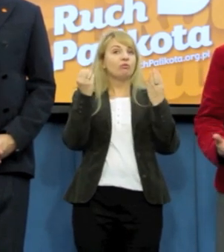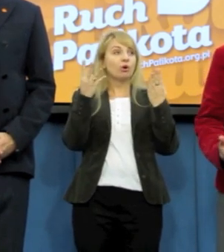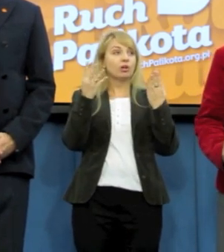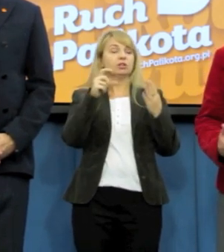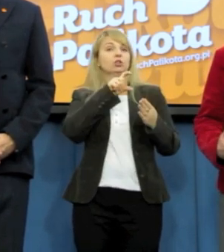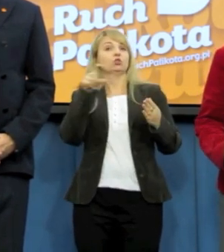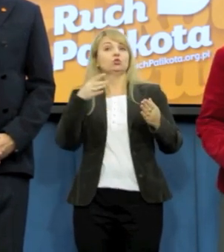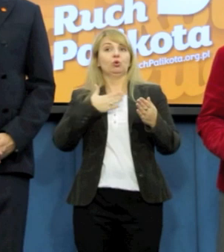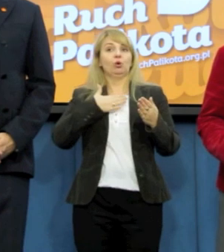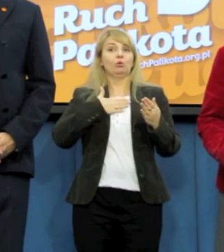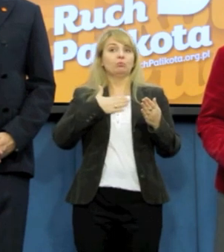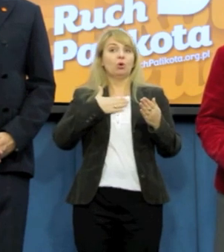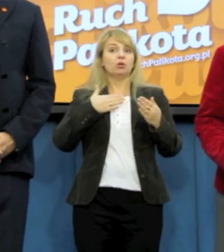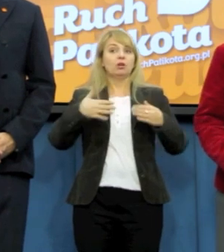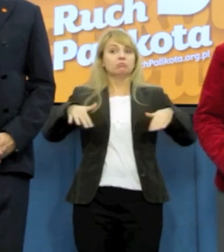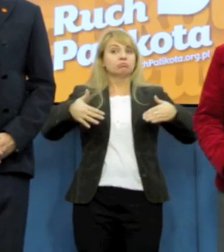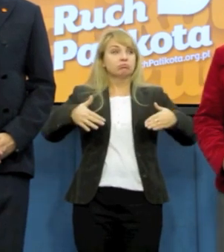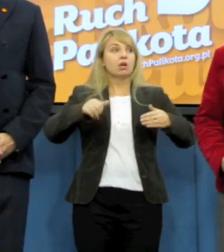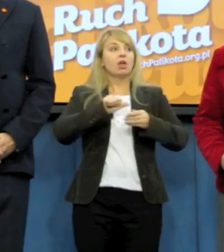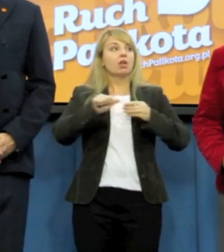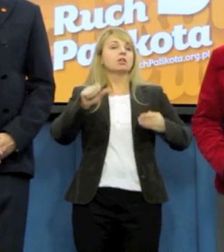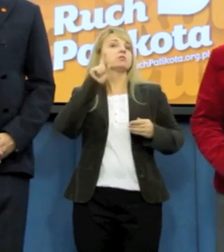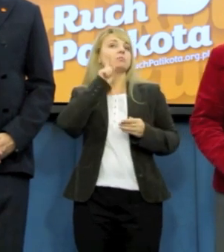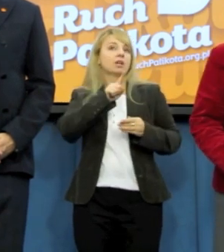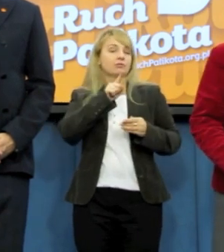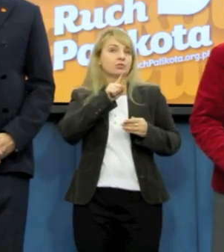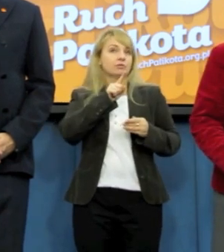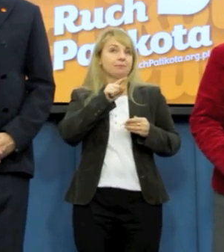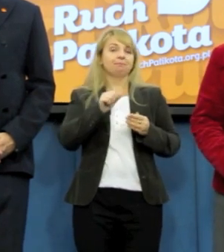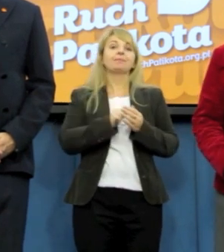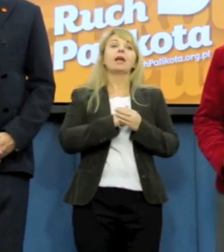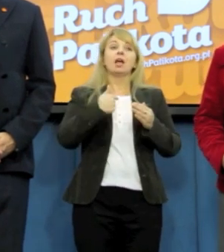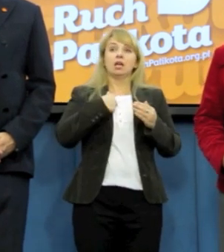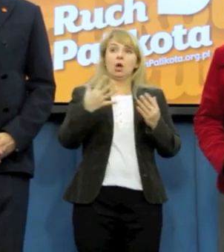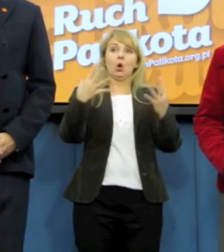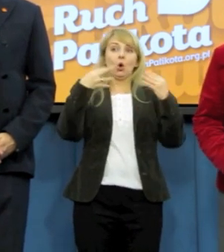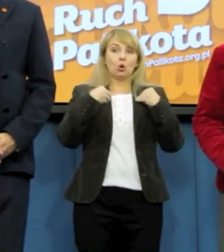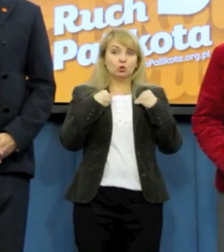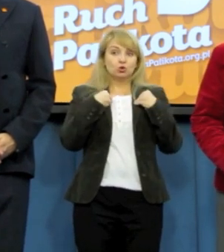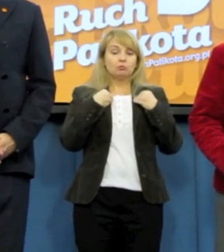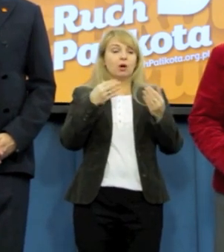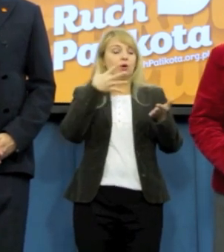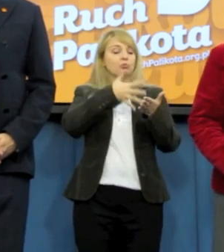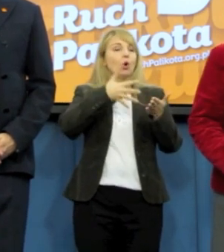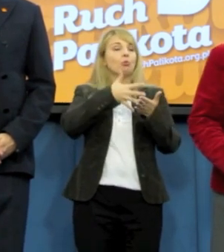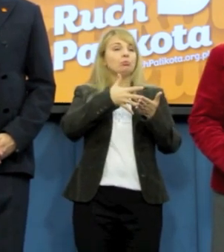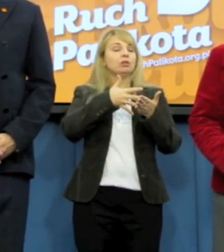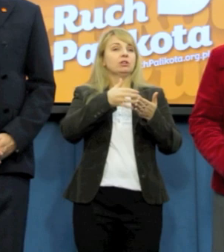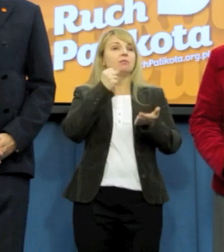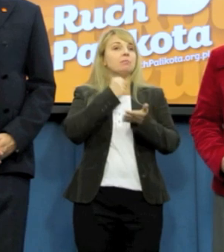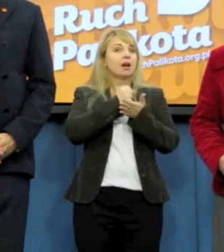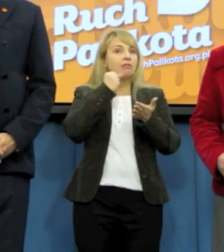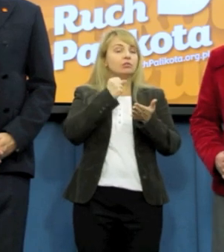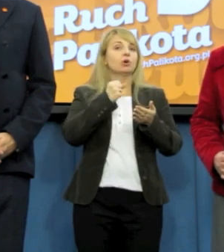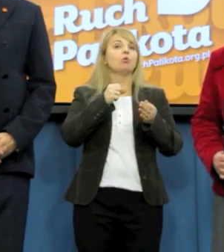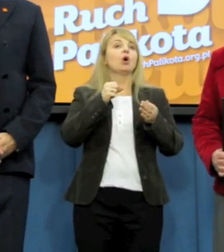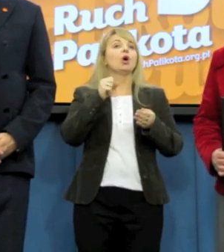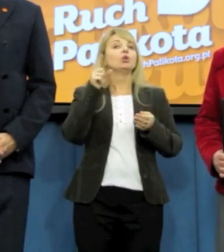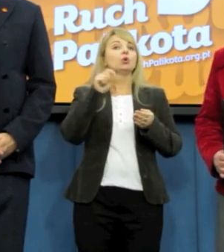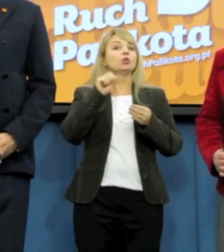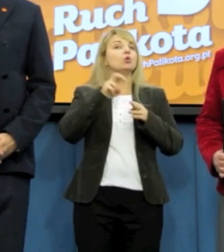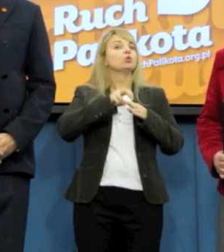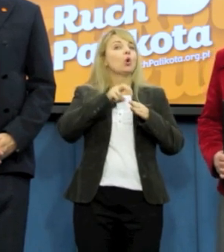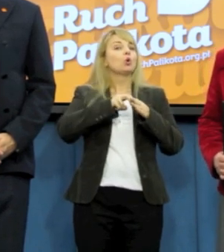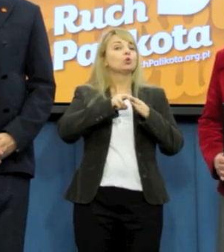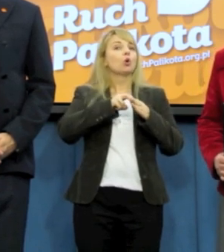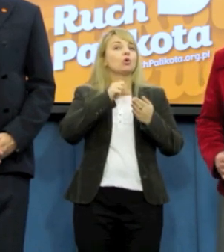niepokoje są tutaj słuszne. No i otrzymałam opinię prawną doktora Ryszarda Piotrowskiego, który w